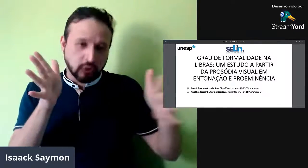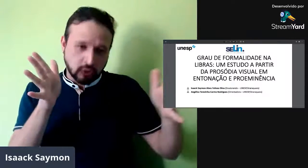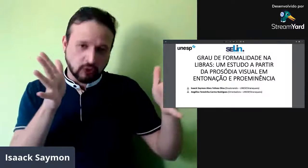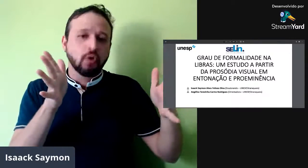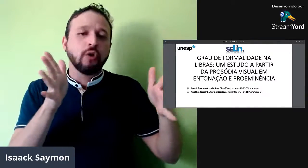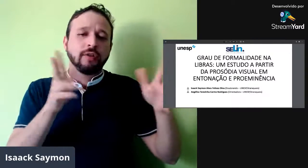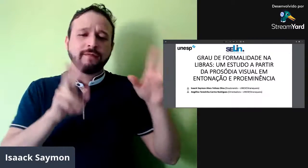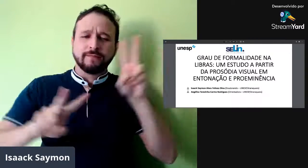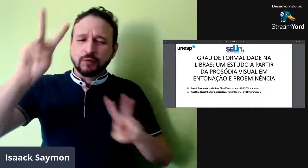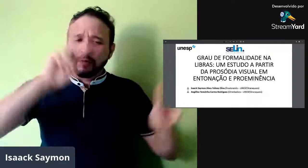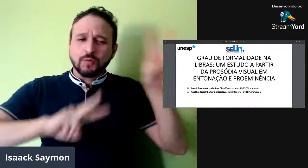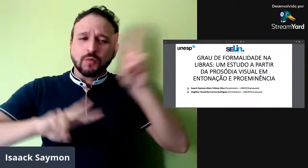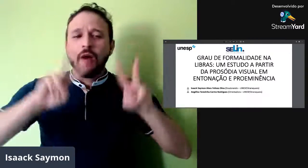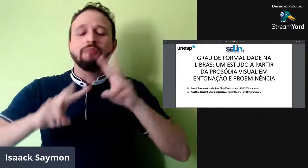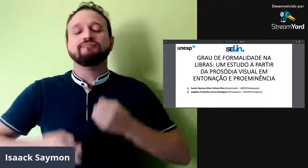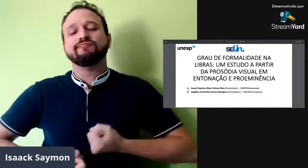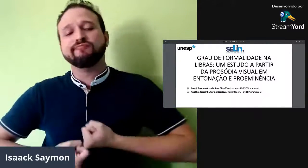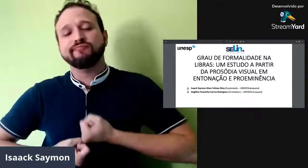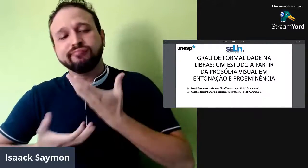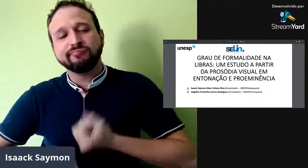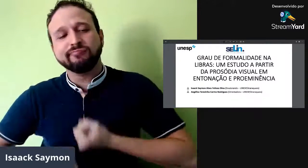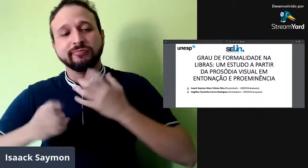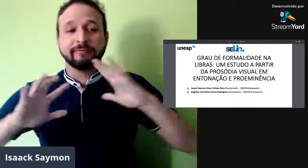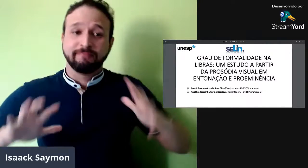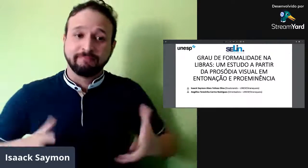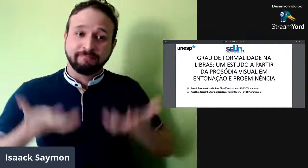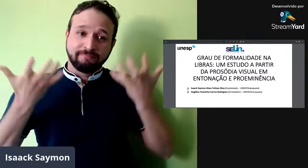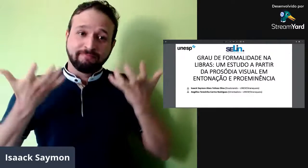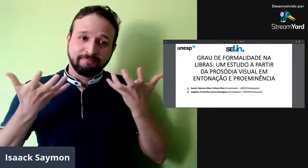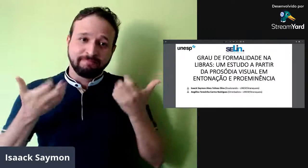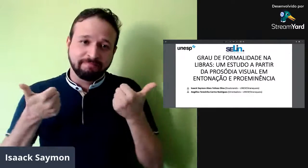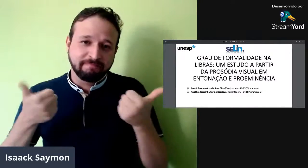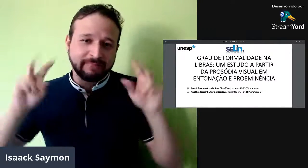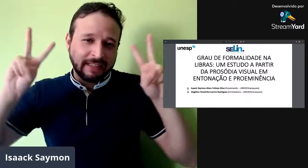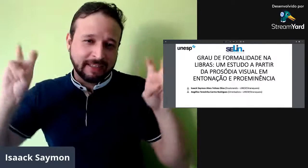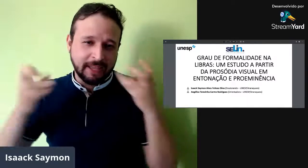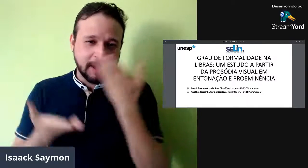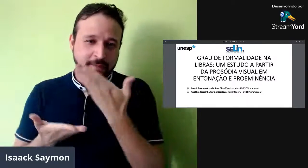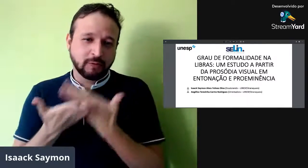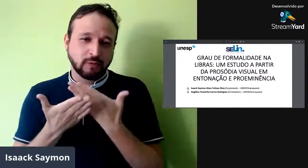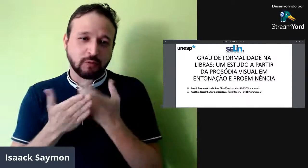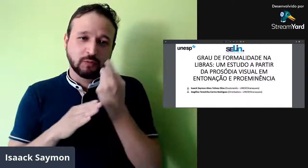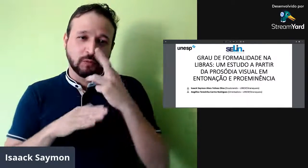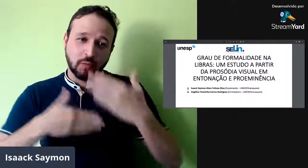com foco na prosódia visual, na entonação e proeminência.